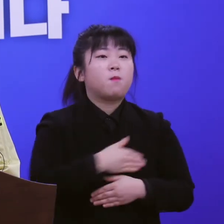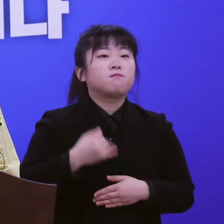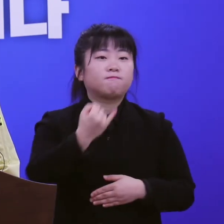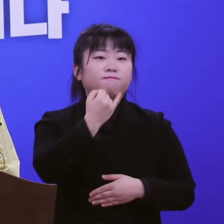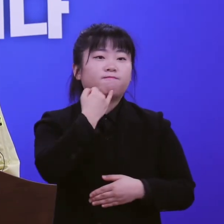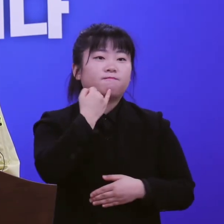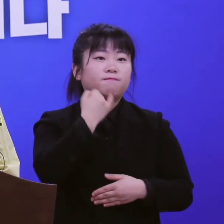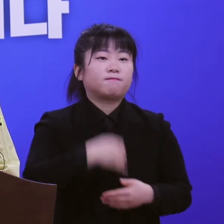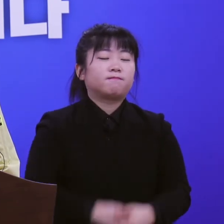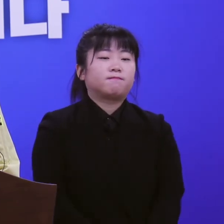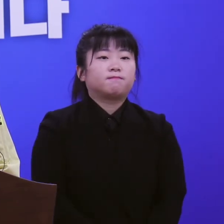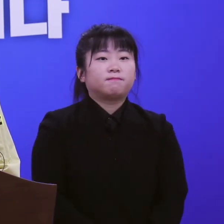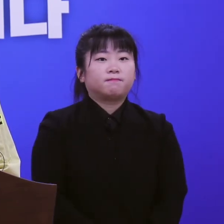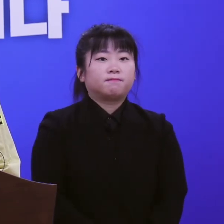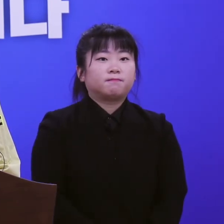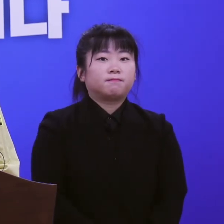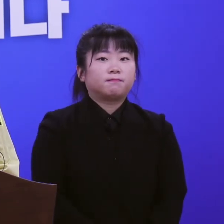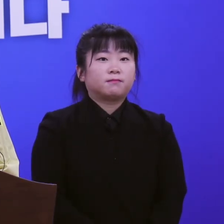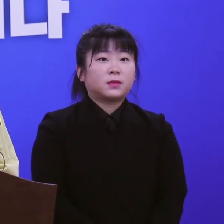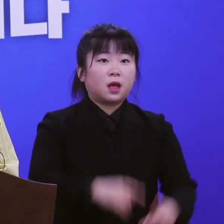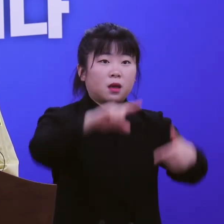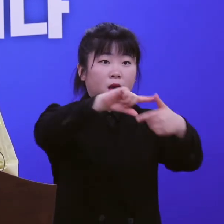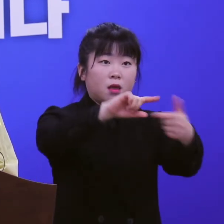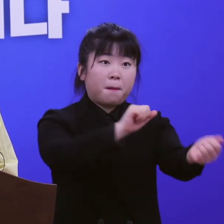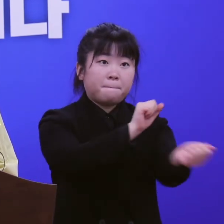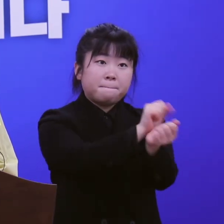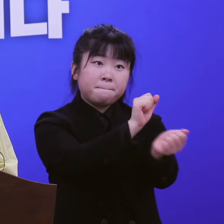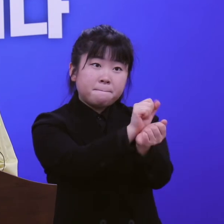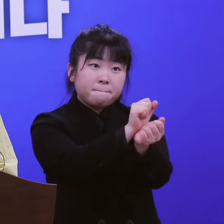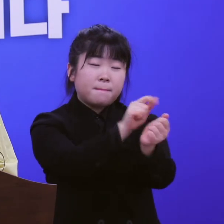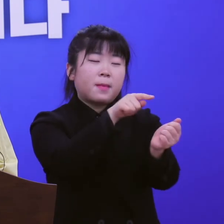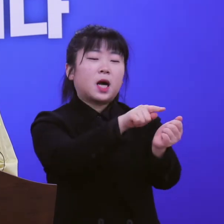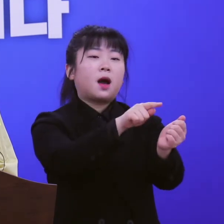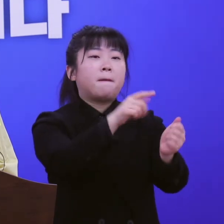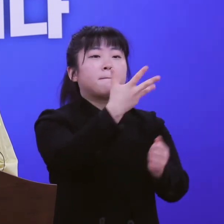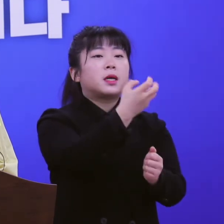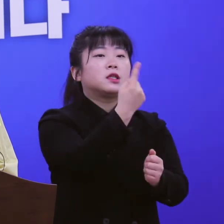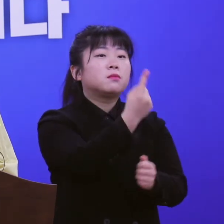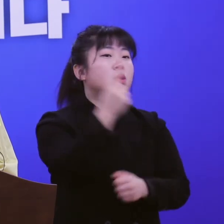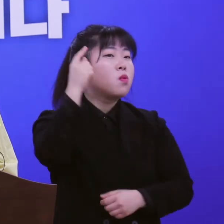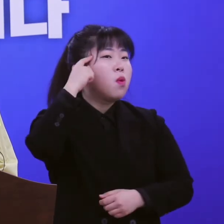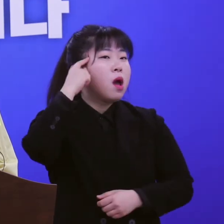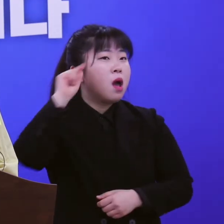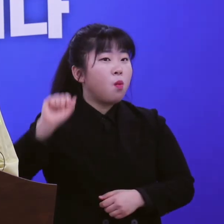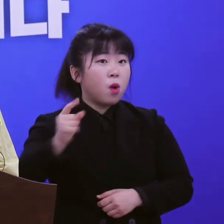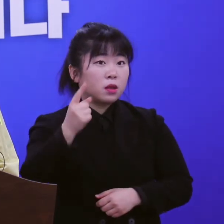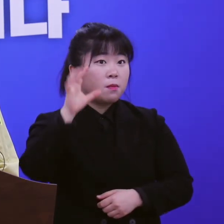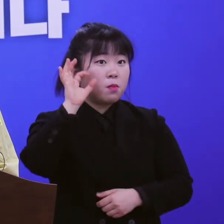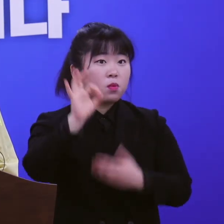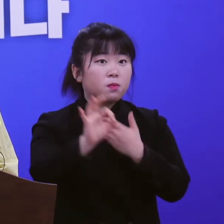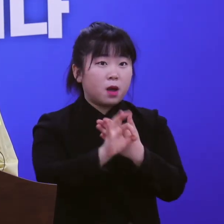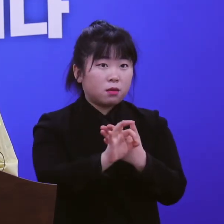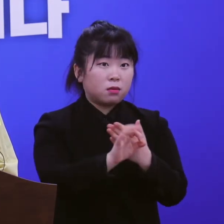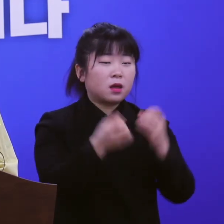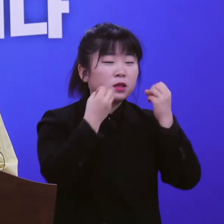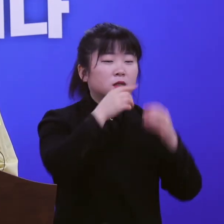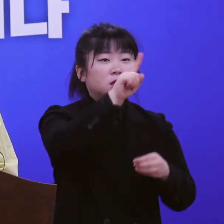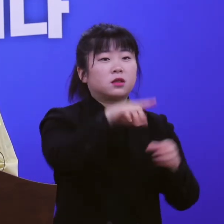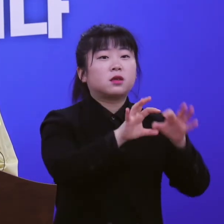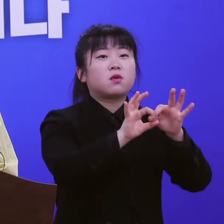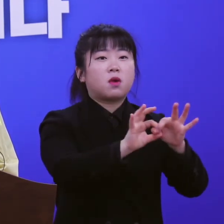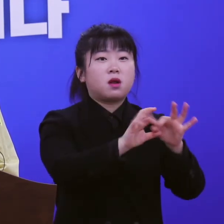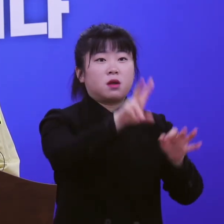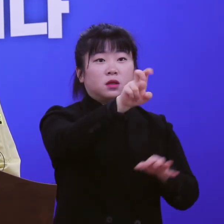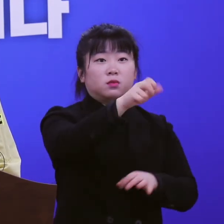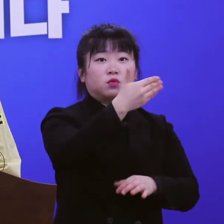양호한 편입니다. 경남 확진자 81명의 감염 경로를 분류하면, 신천지 교회 관련